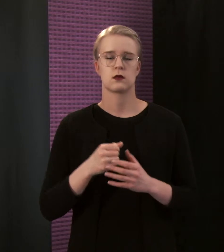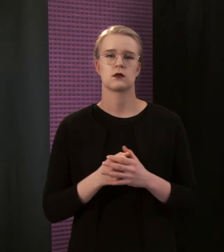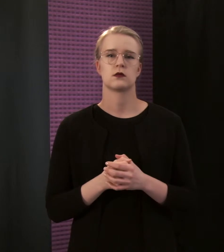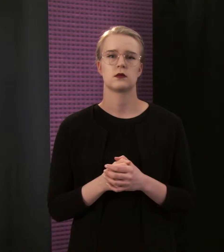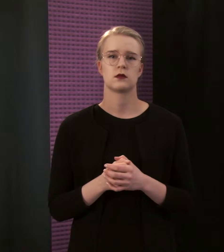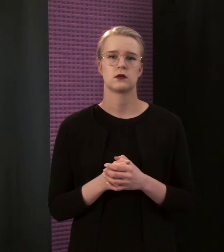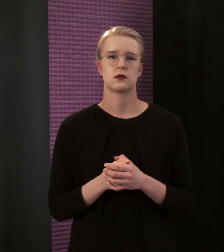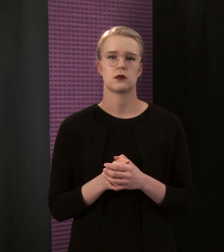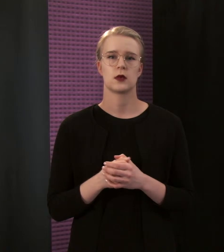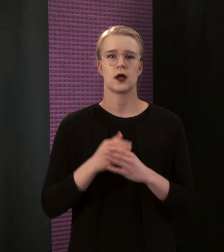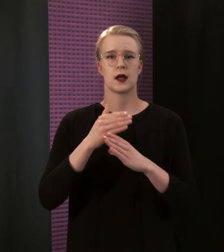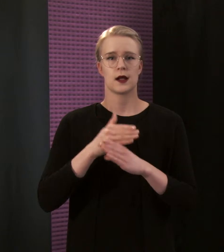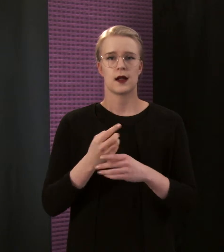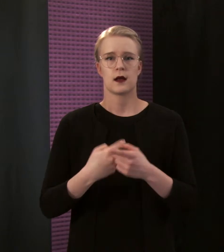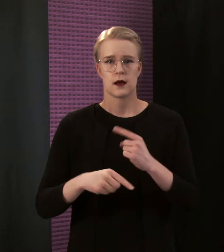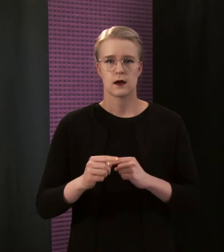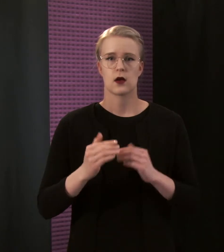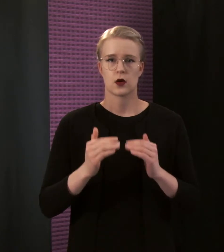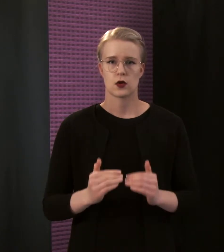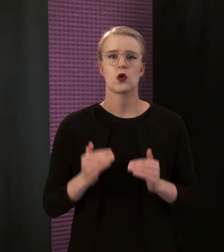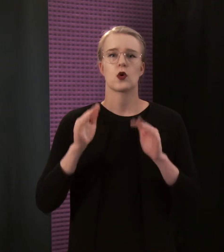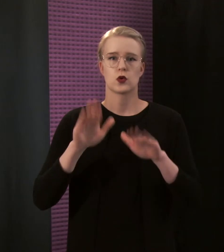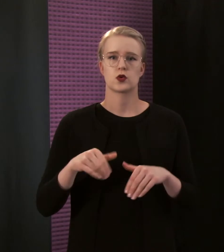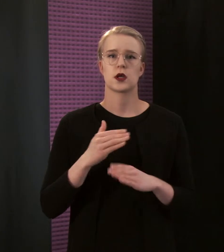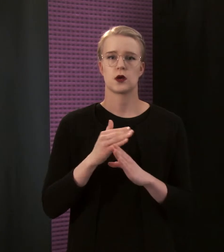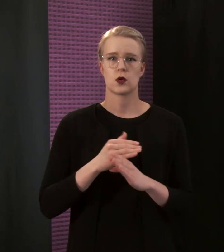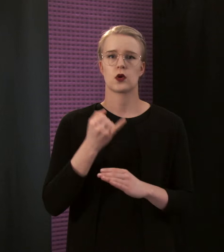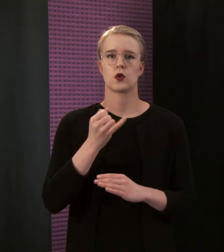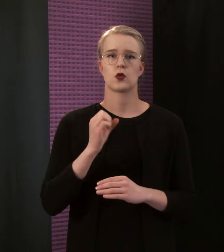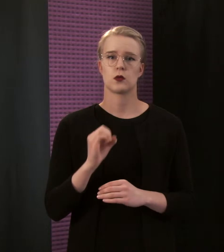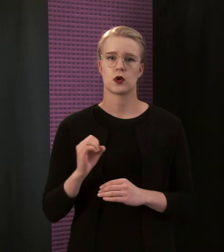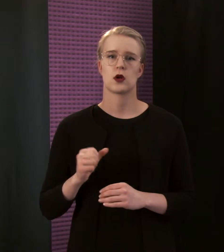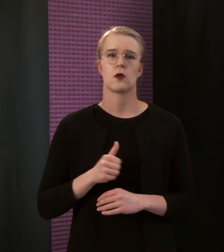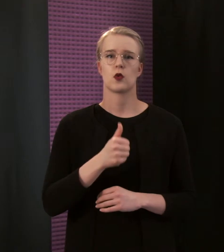Liikevaihto nousi noin 6 prosenttia vuodesta 2017.